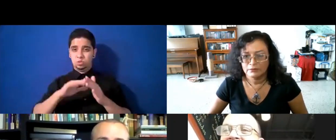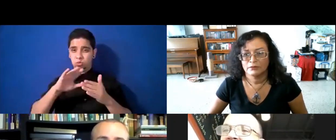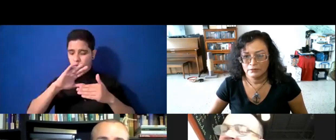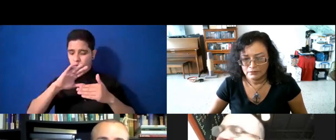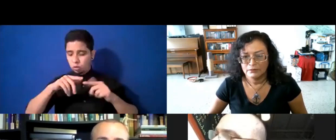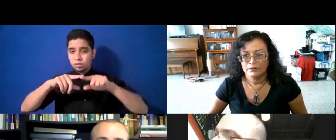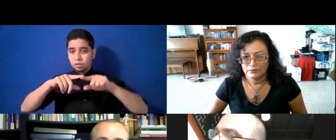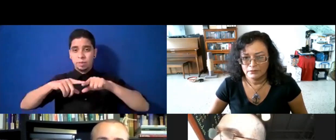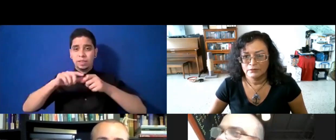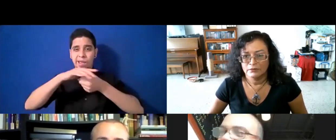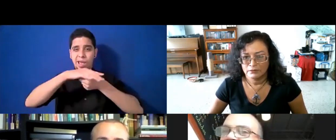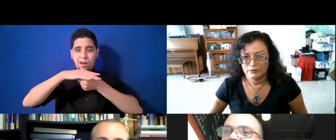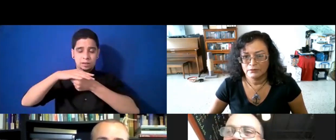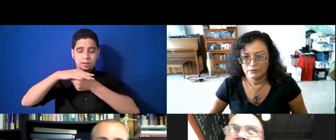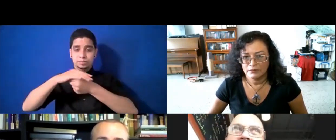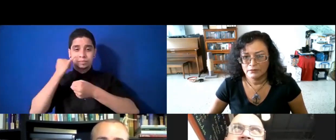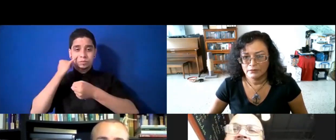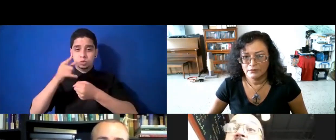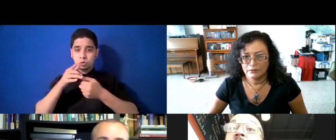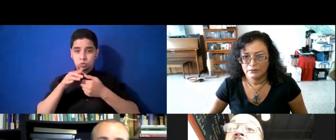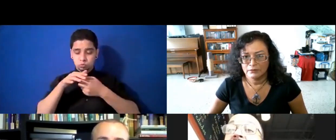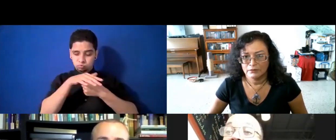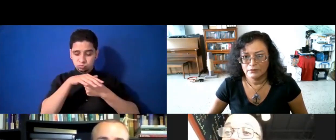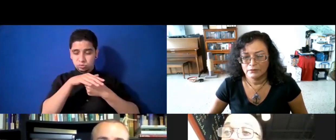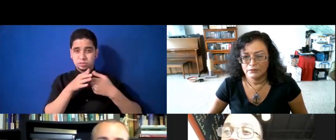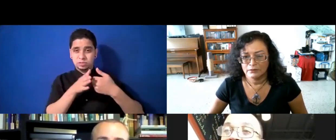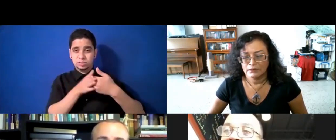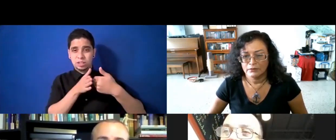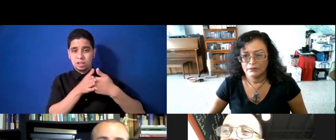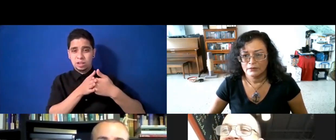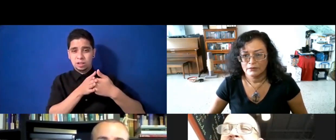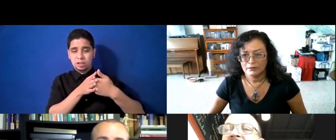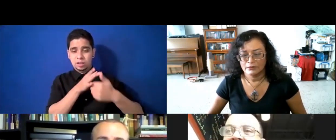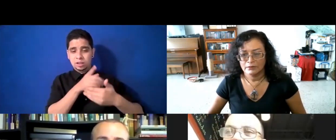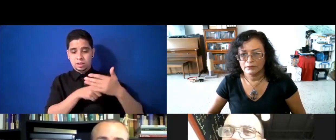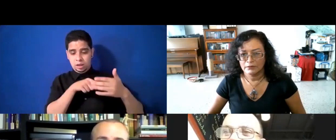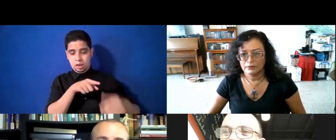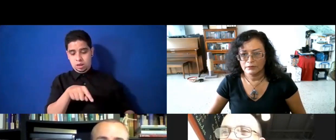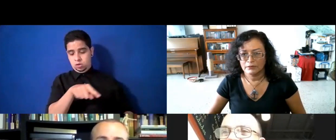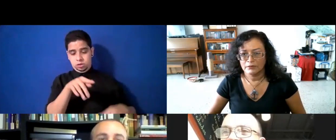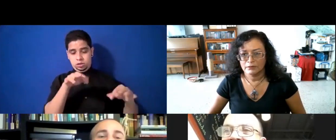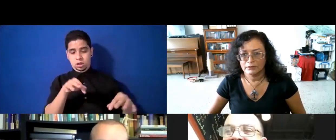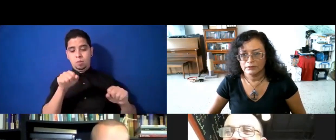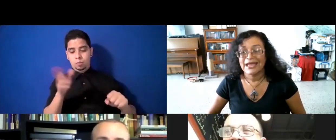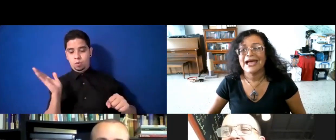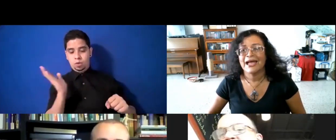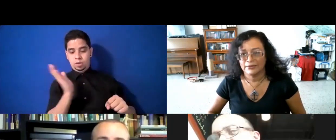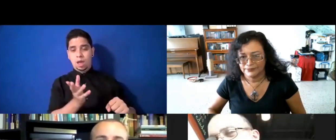ese momento localizado en un rango en el cual ellos determinan que pueden hacer la entrega. Eso no lo